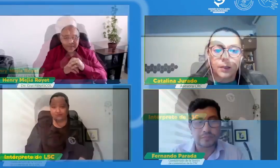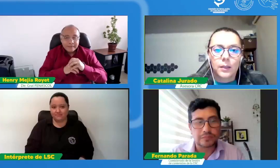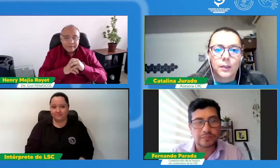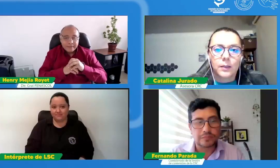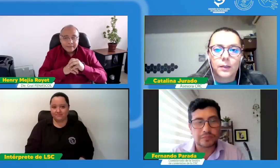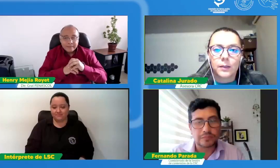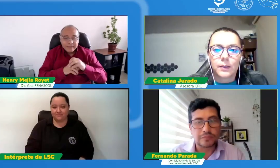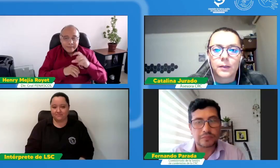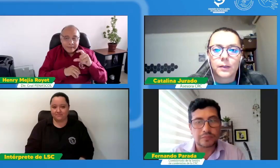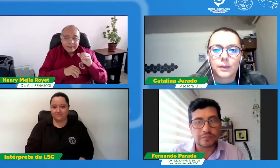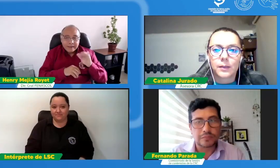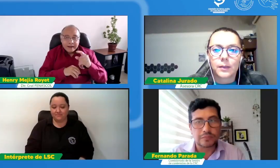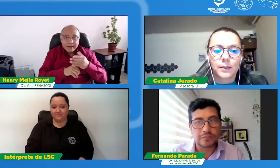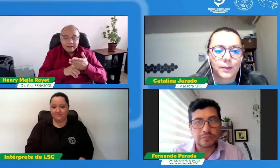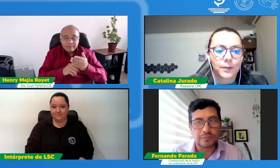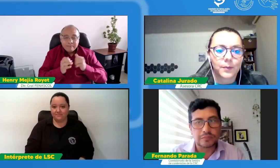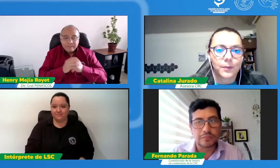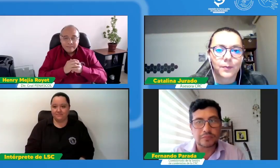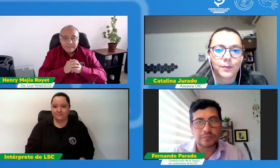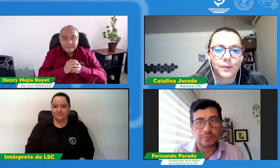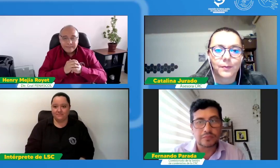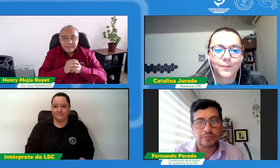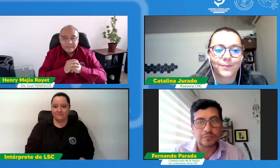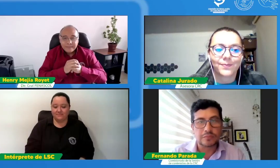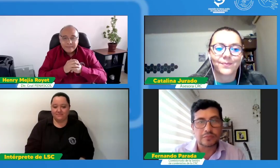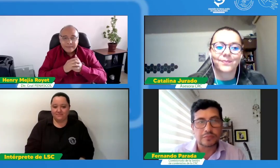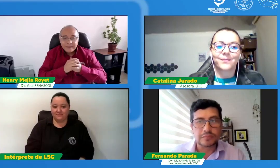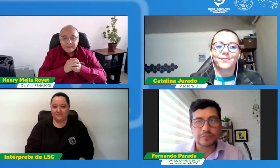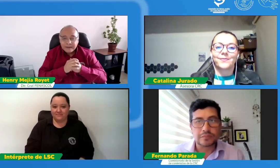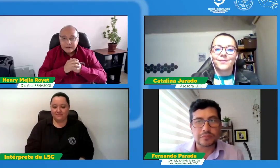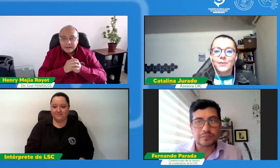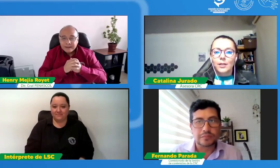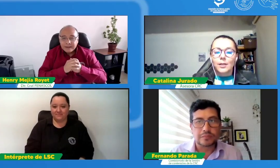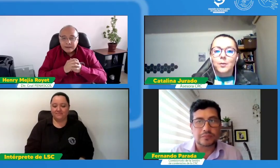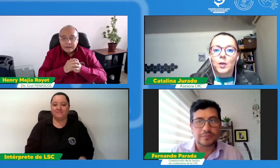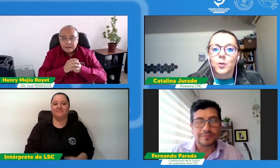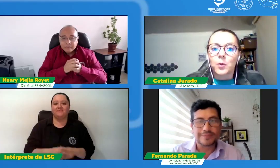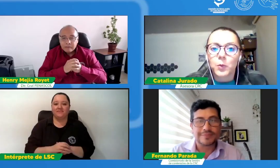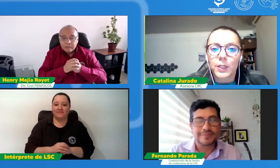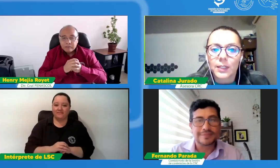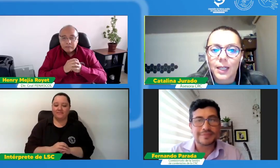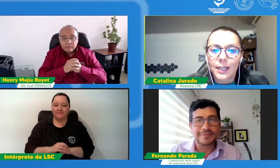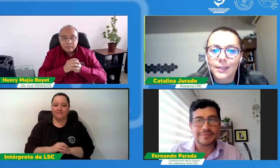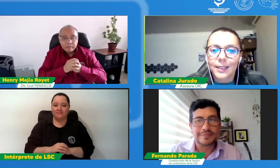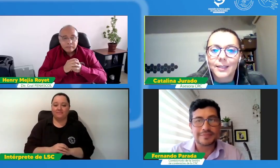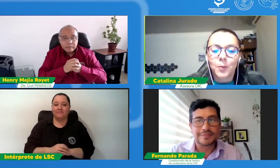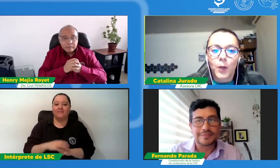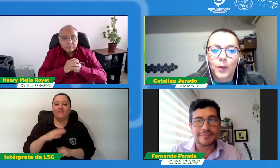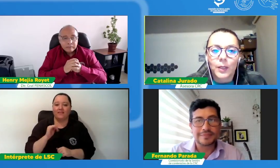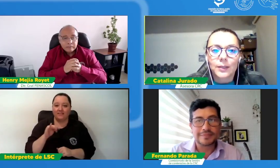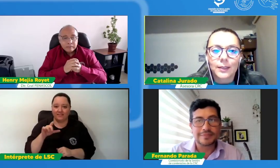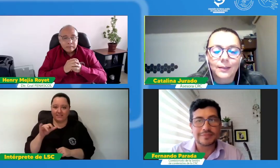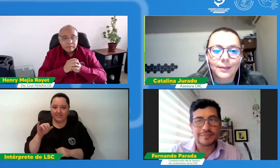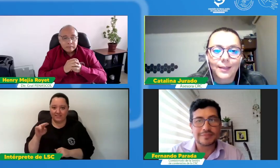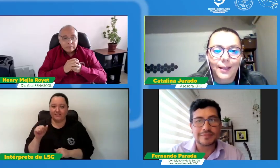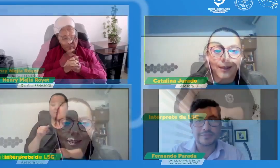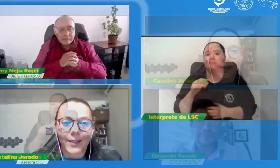Sí, ahora vamos con Catalina adelante Muchas gracias bueno antes ya de